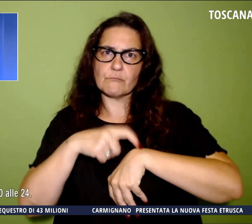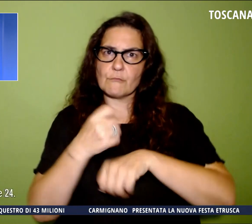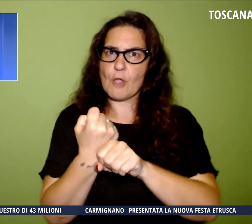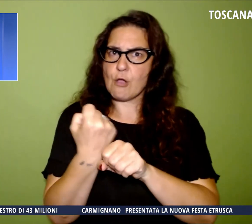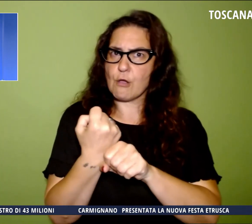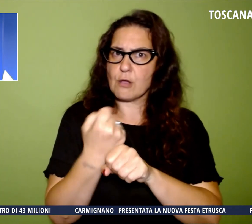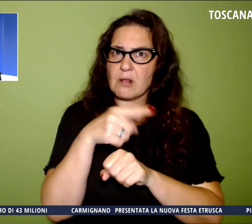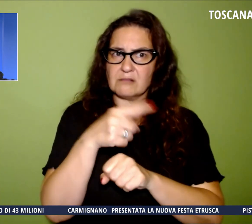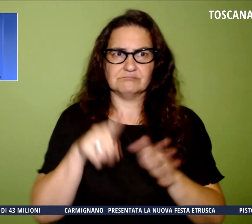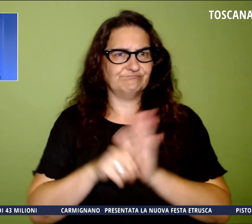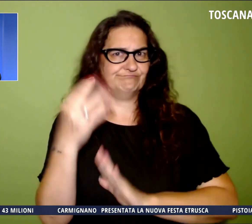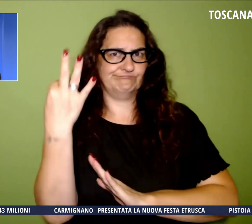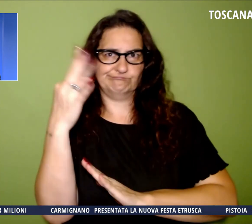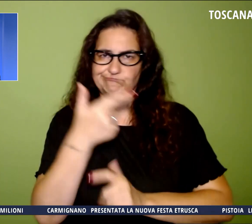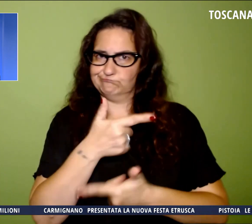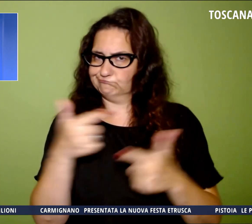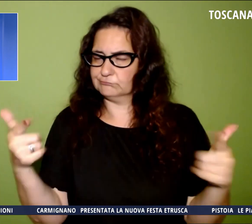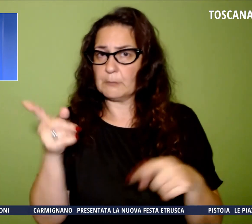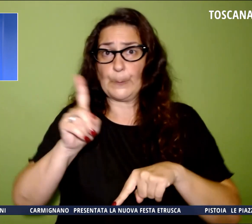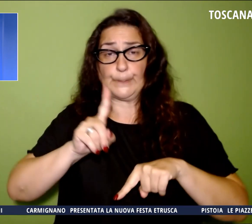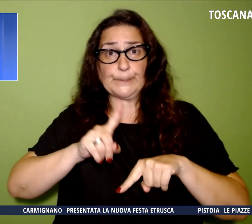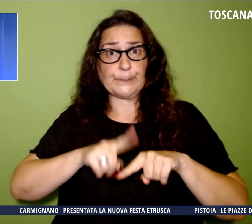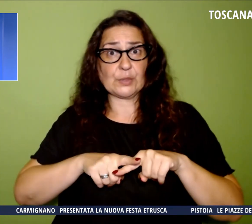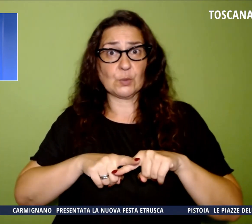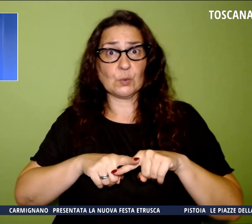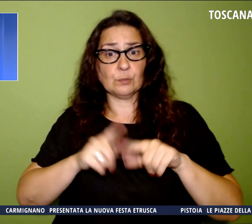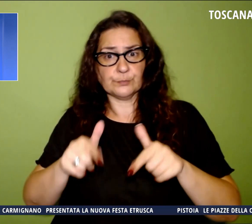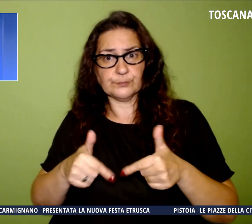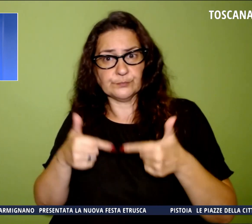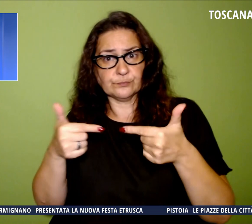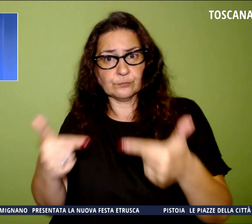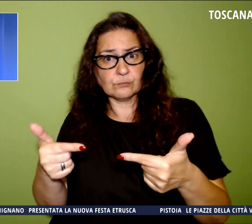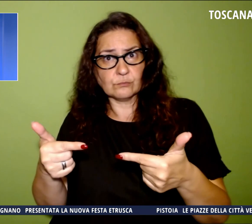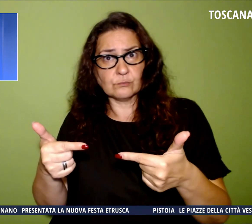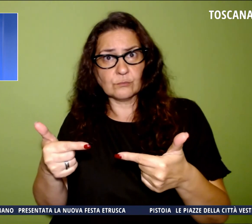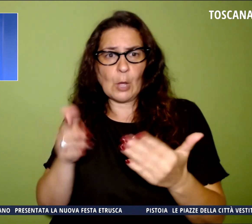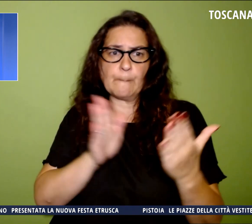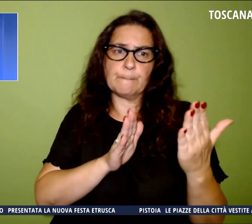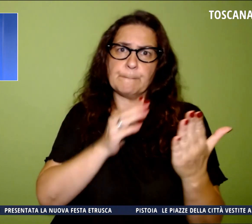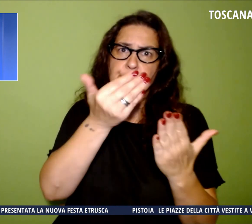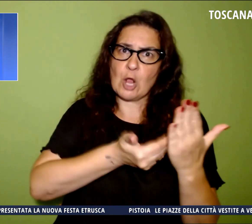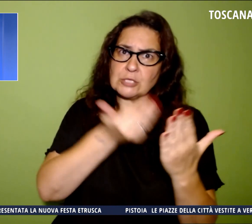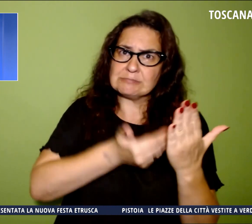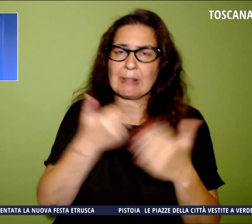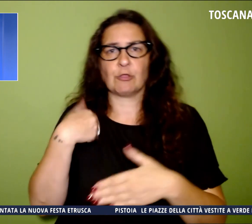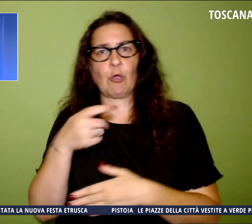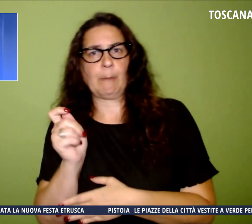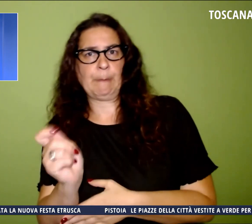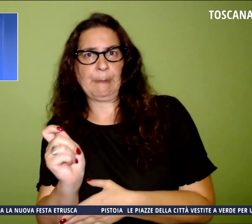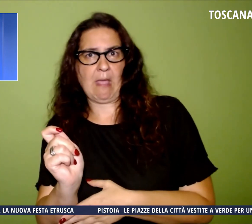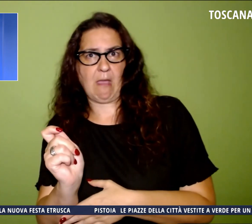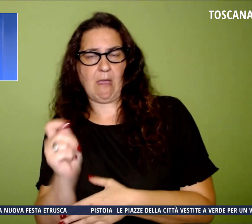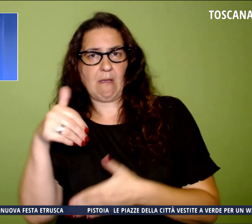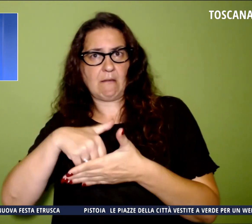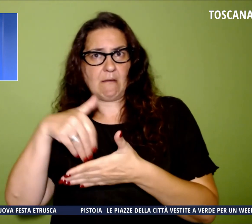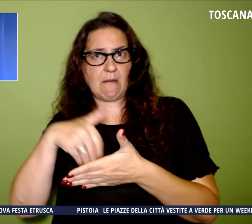mancata consegna, prospetto paga e il sistema informatico e comunicativo aziendale